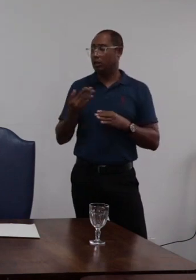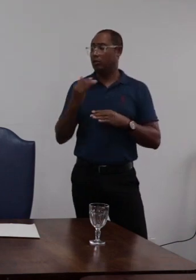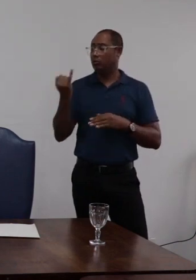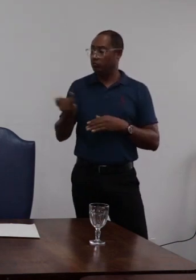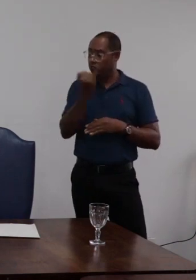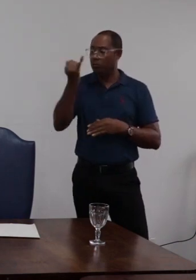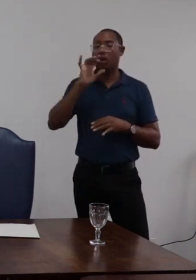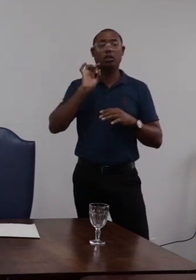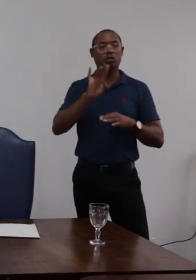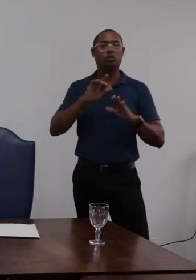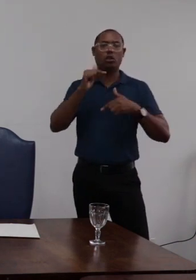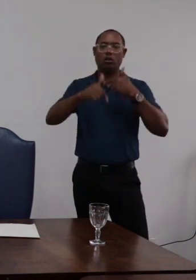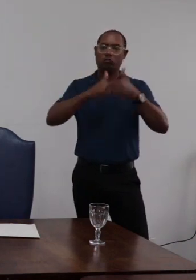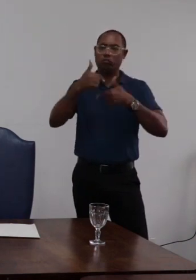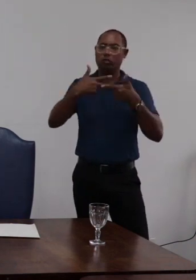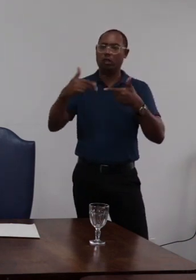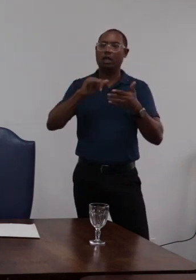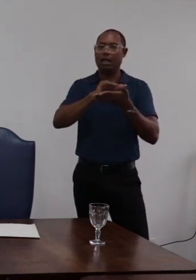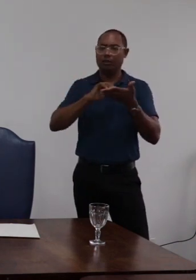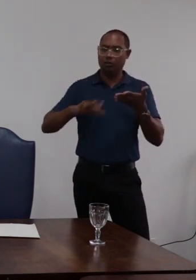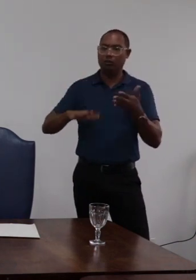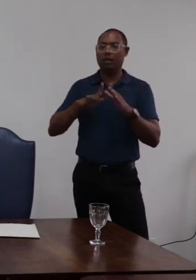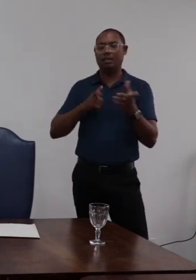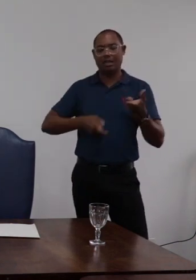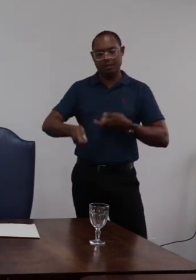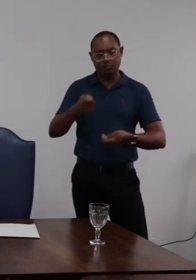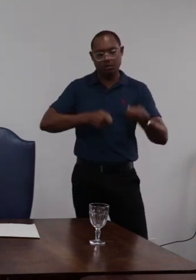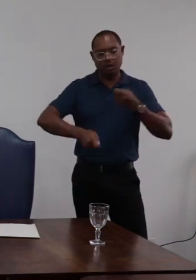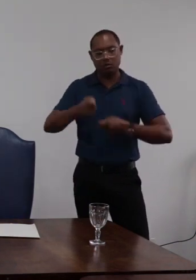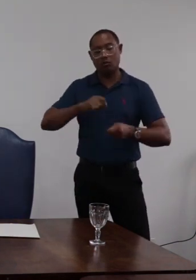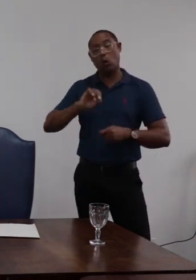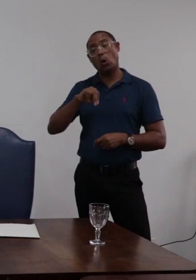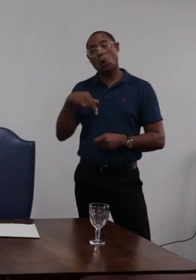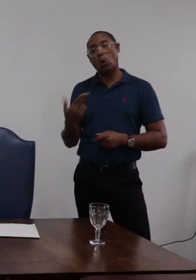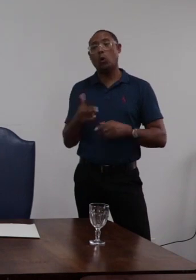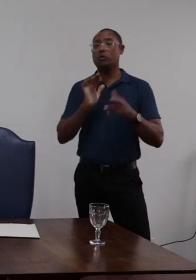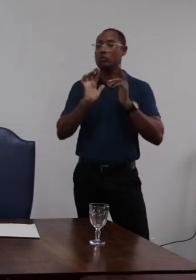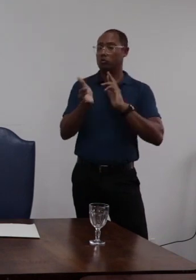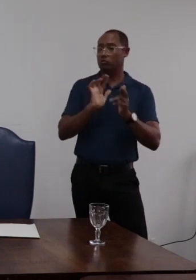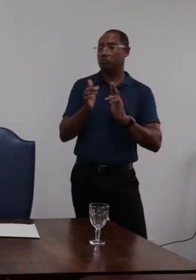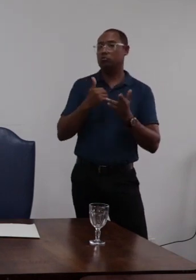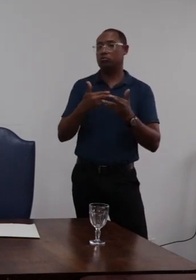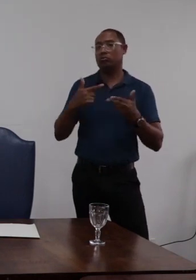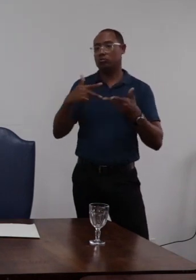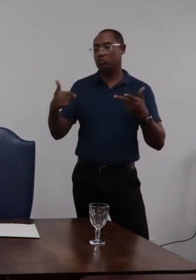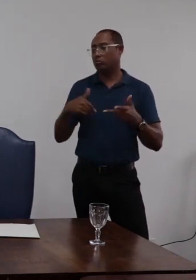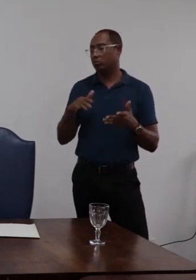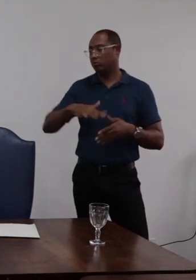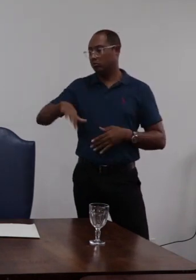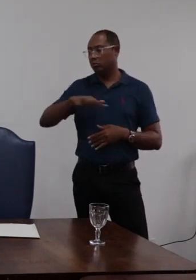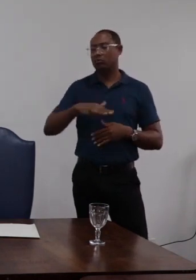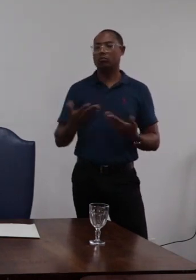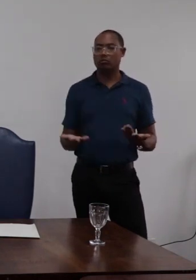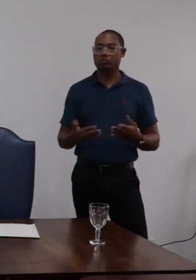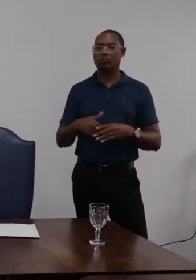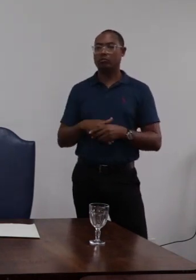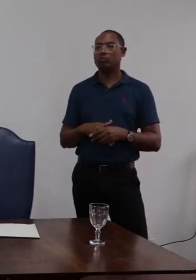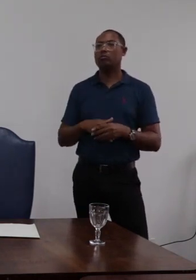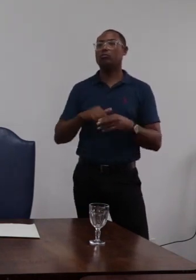empregado tão somente para a produção de atividades administrativas ou assuntos relativos às atividades ou funções do servidor